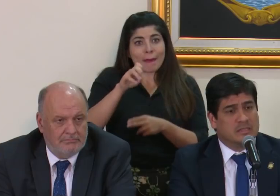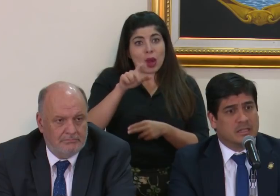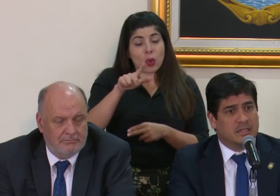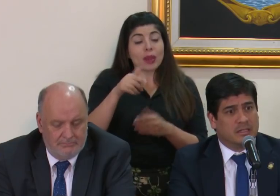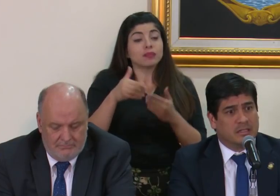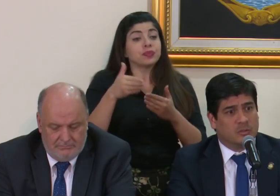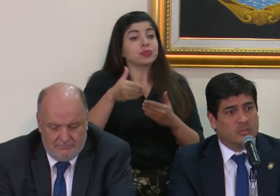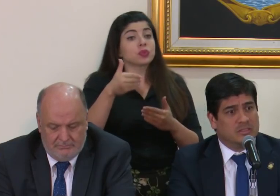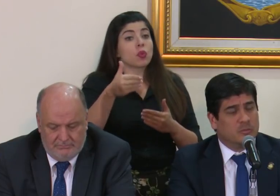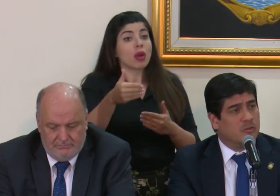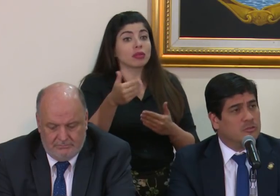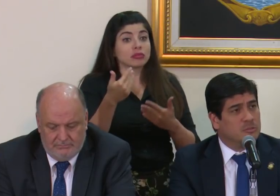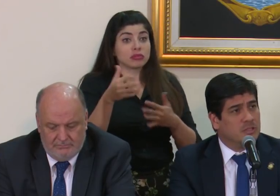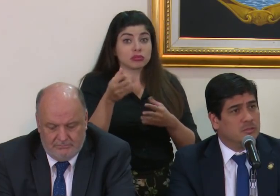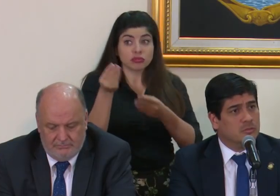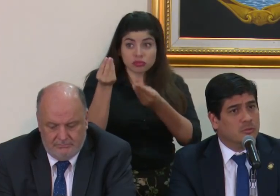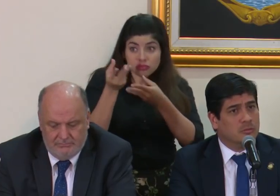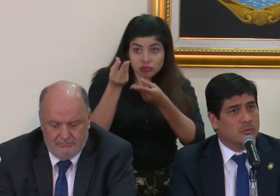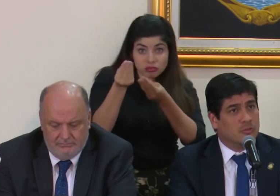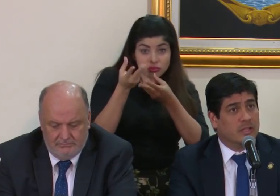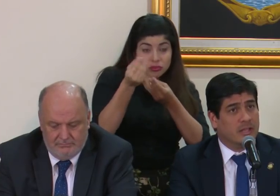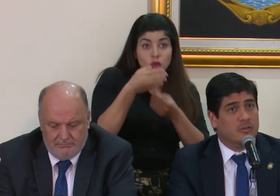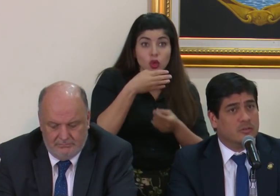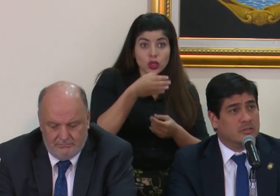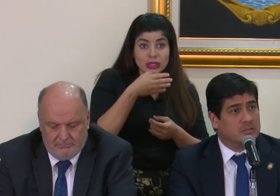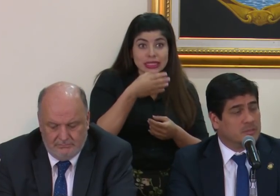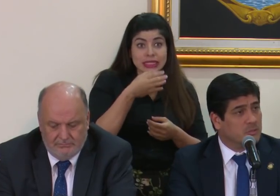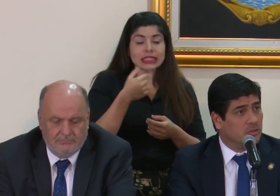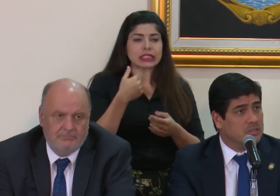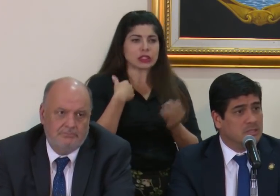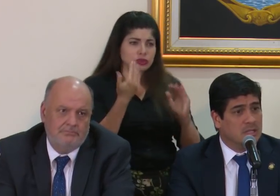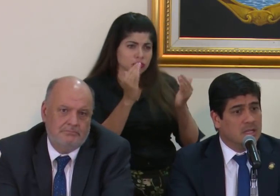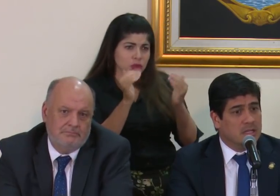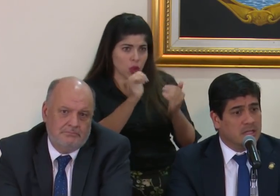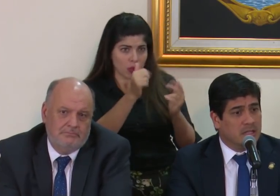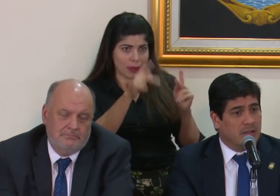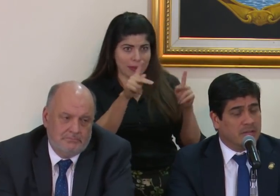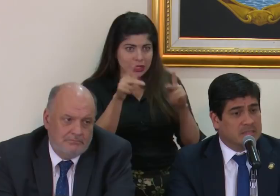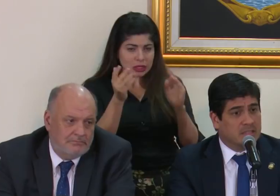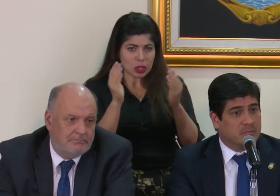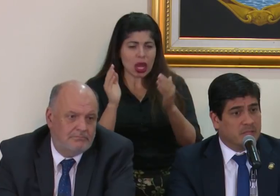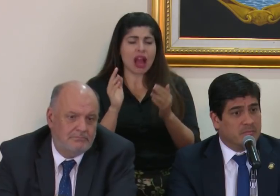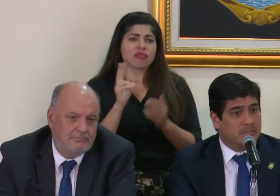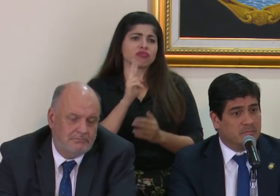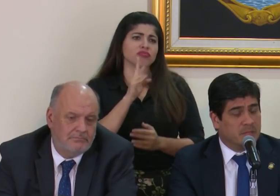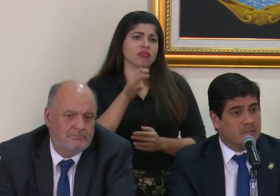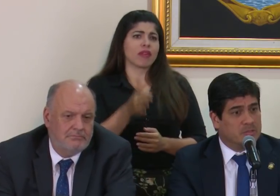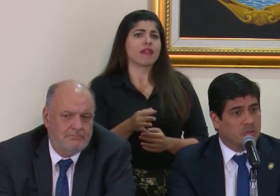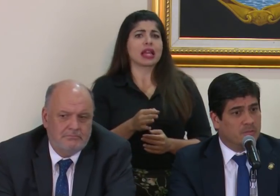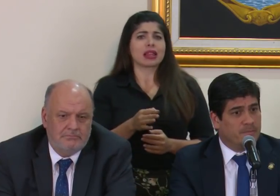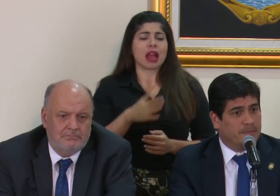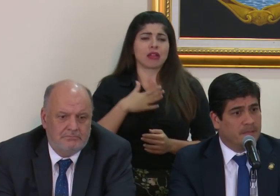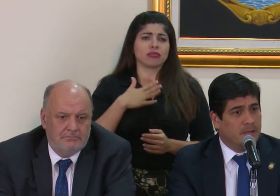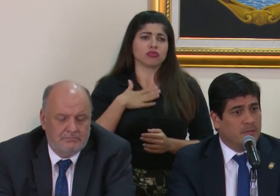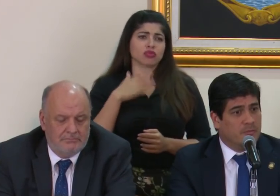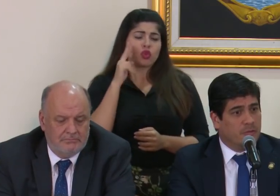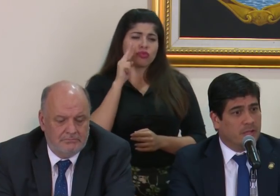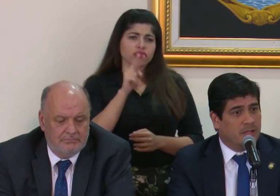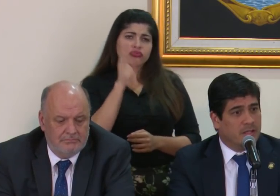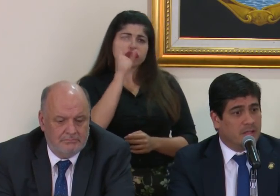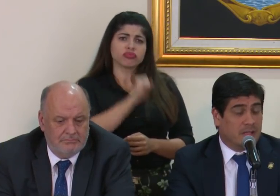una vez que tuve ese enorme conocimiento, lo dejé con otras personas. Y la verdad es que mi impresión